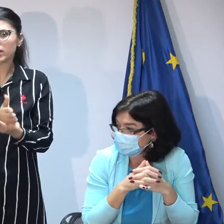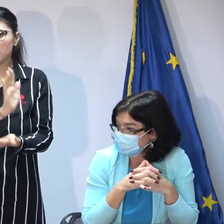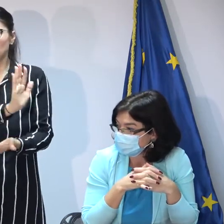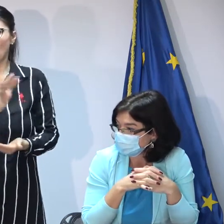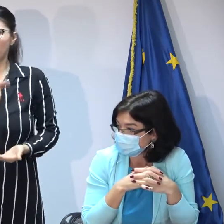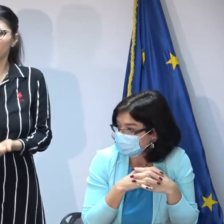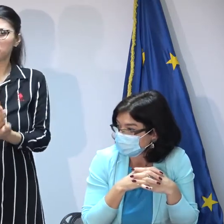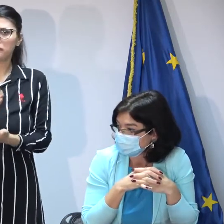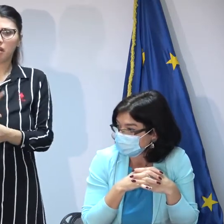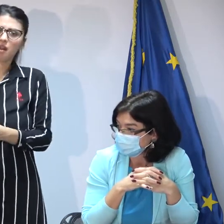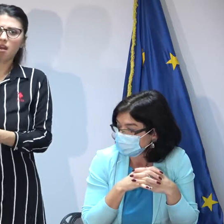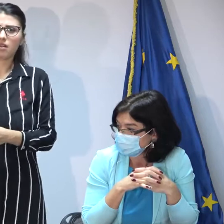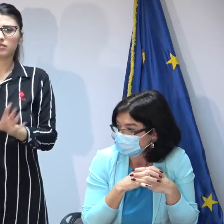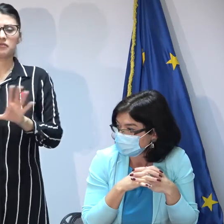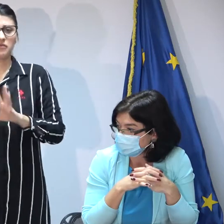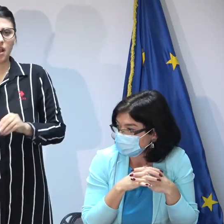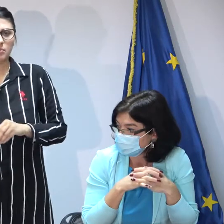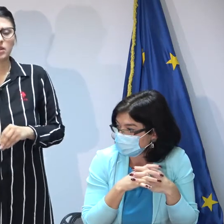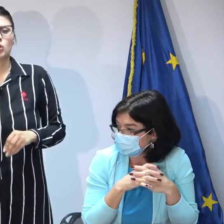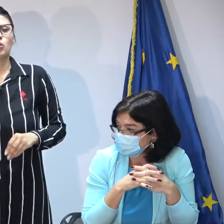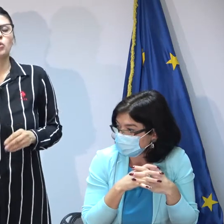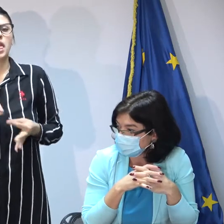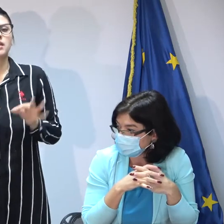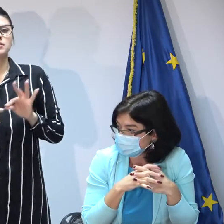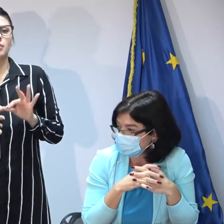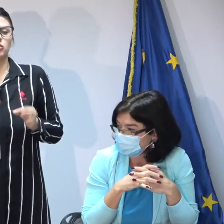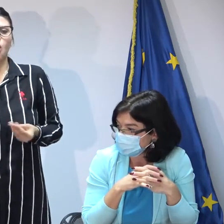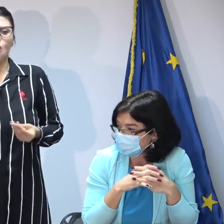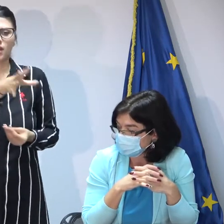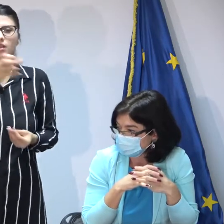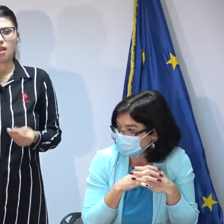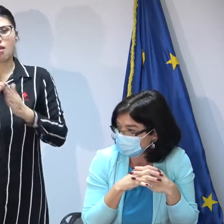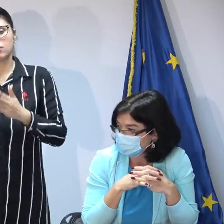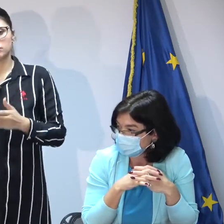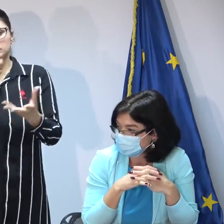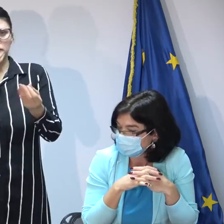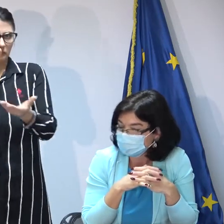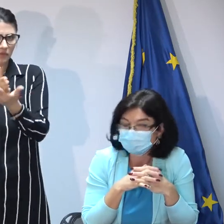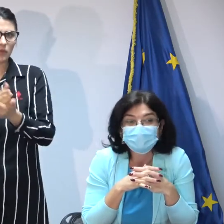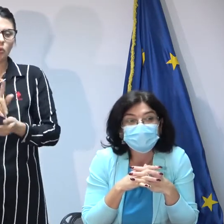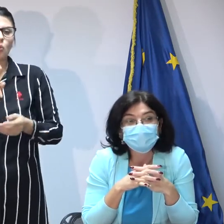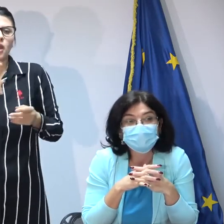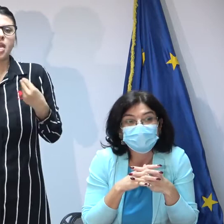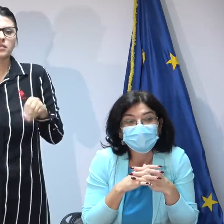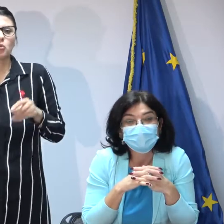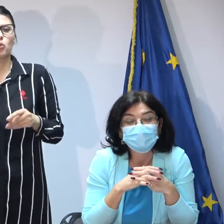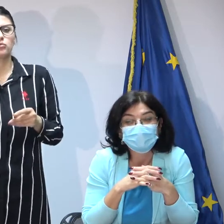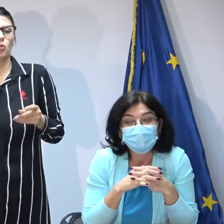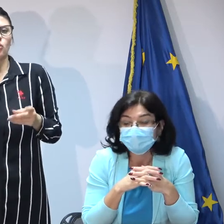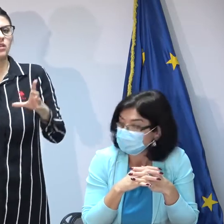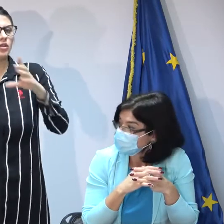pentru că a fi adoptat nu înseamnă doar că ai un loc în care să dormi cineva care să te hrănească și să te îmbrace